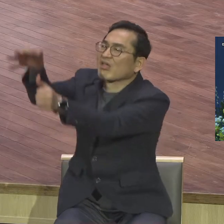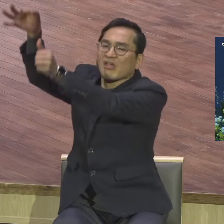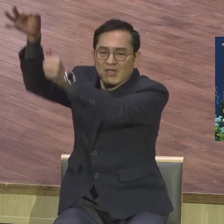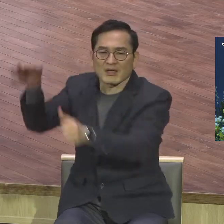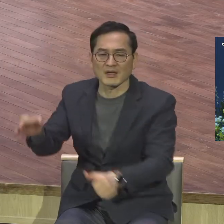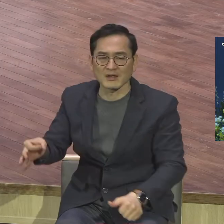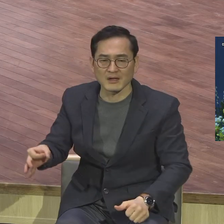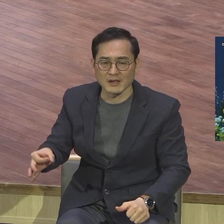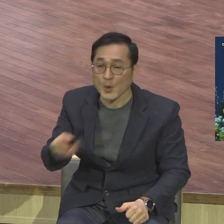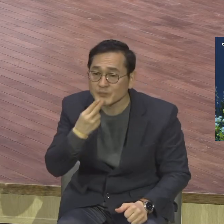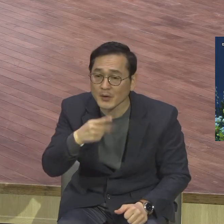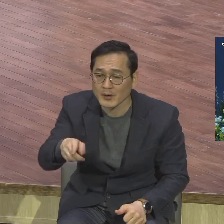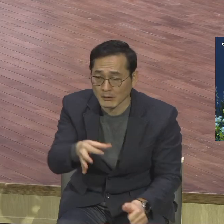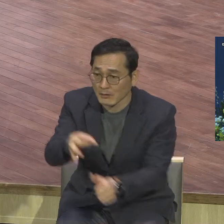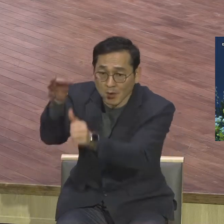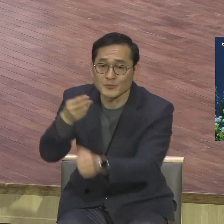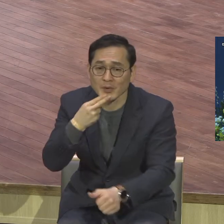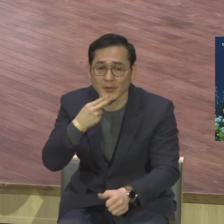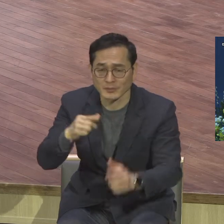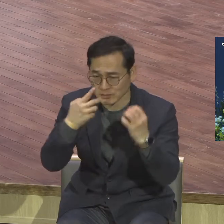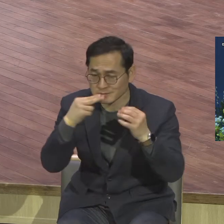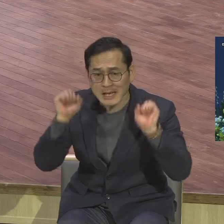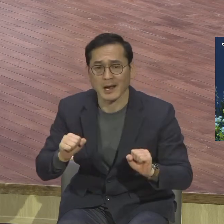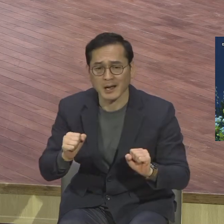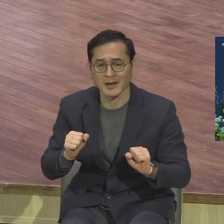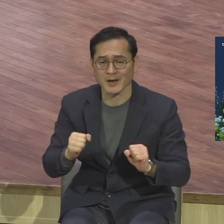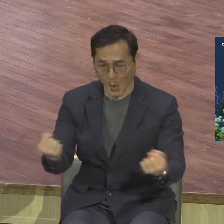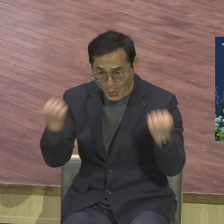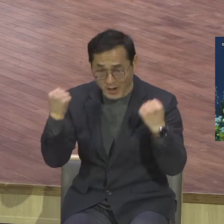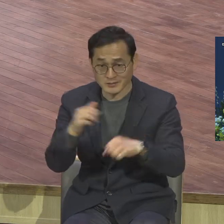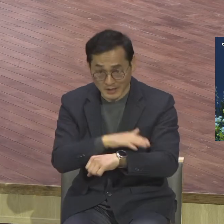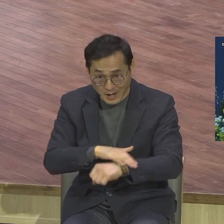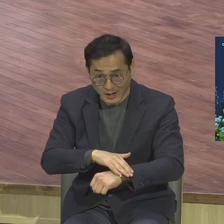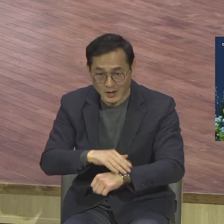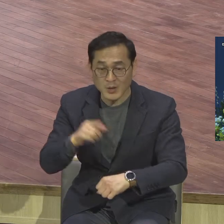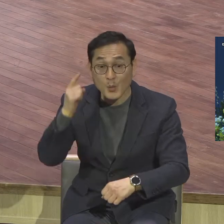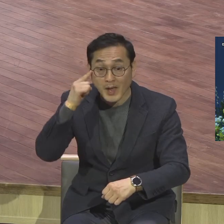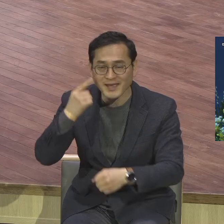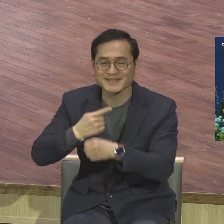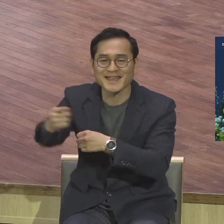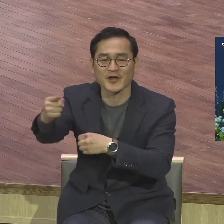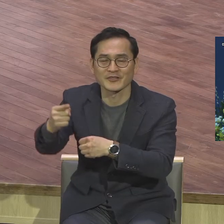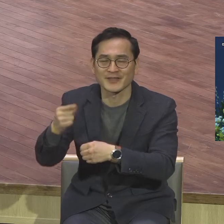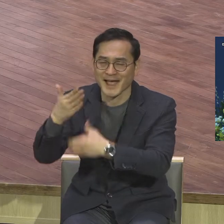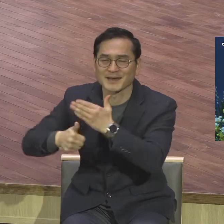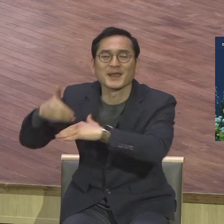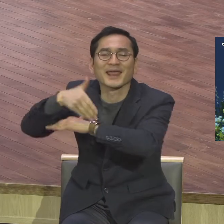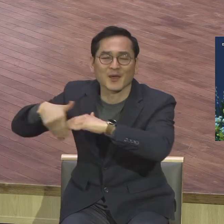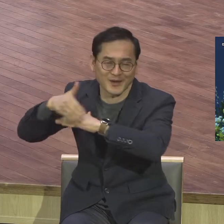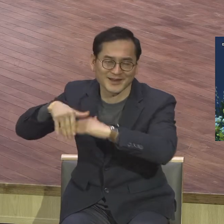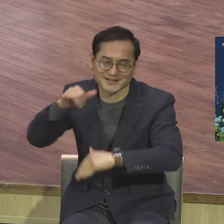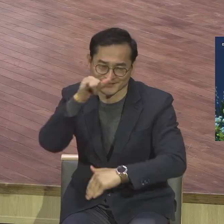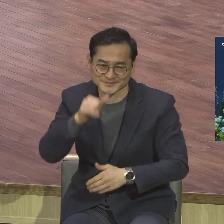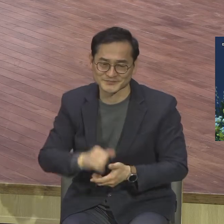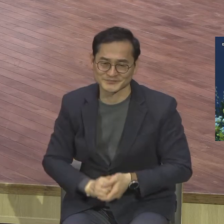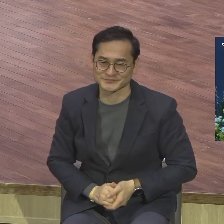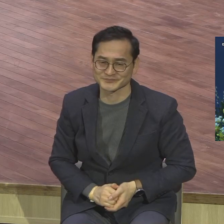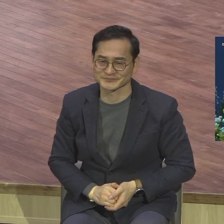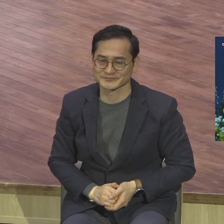네 여러분들 한 해를 잘 감사와 기뻄으로 마무리하시길 바랍니다 이제